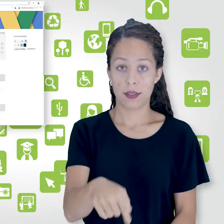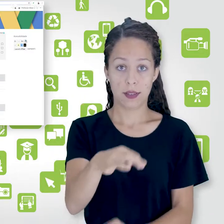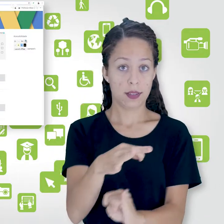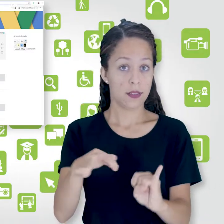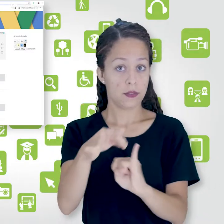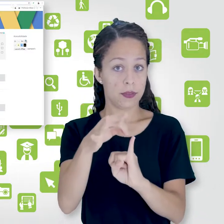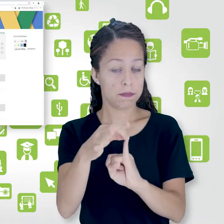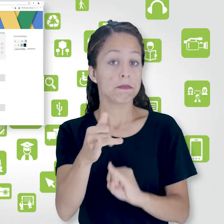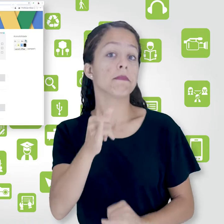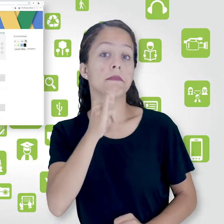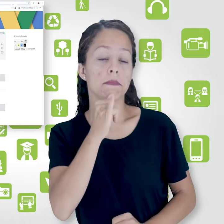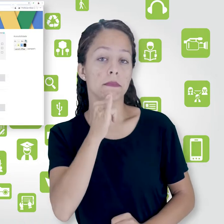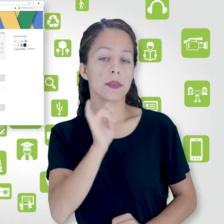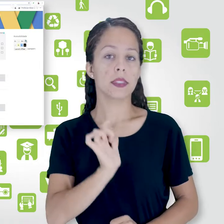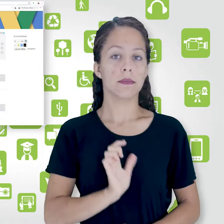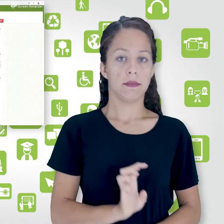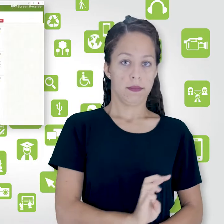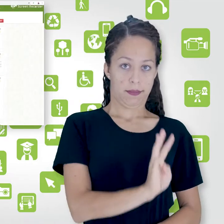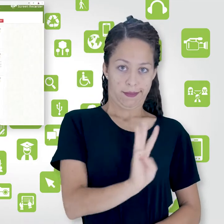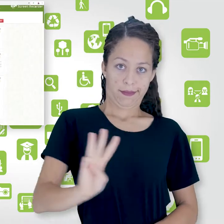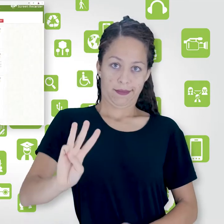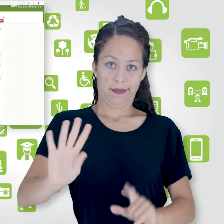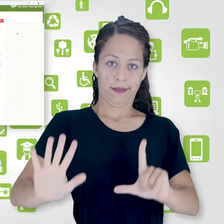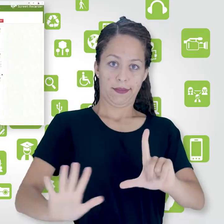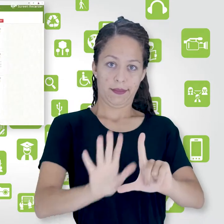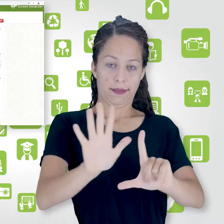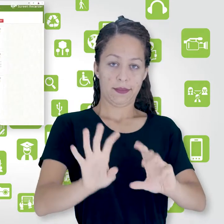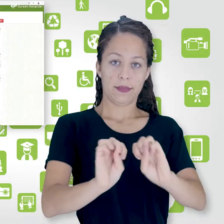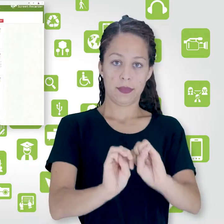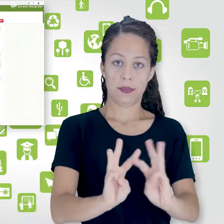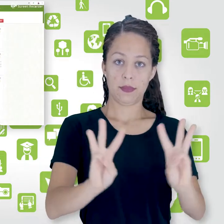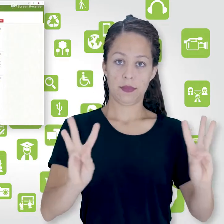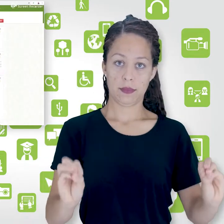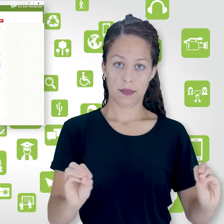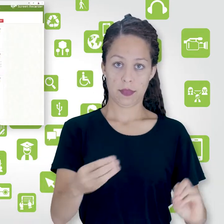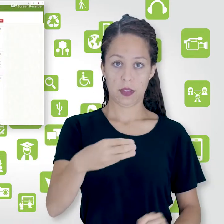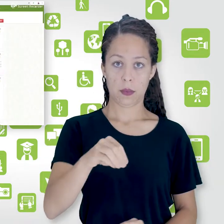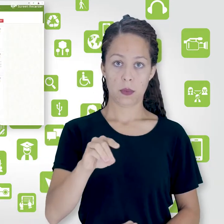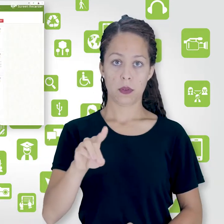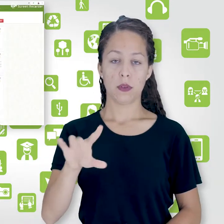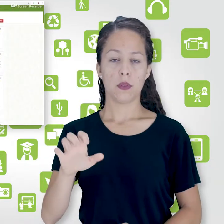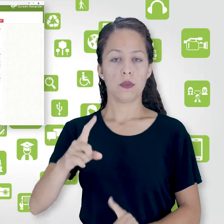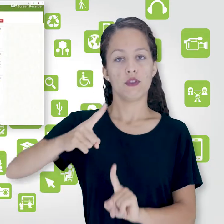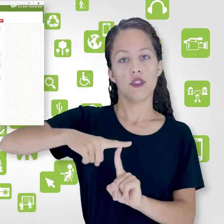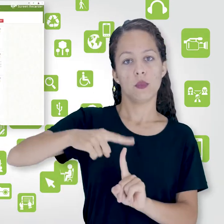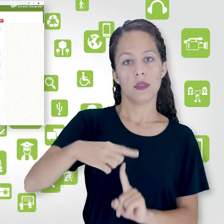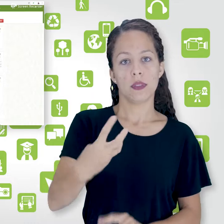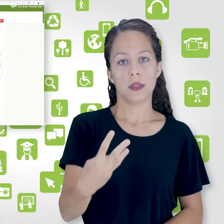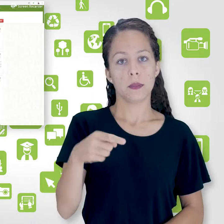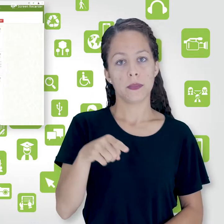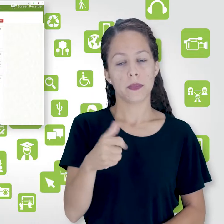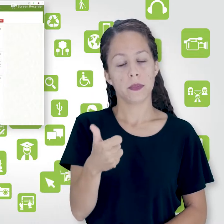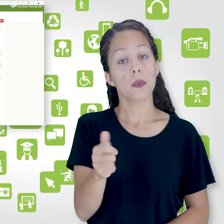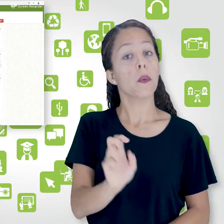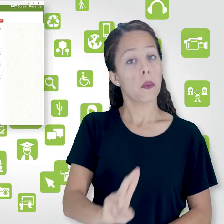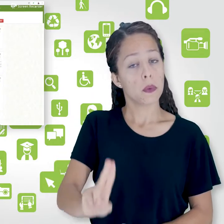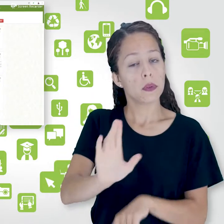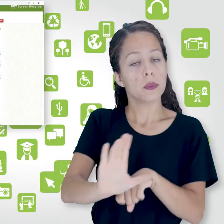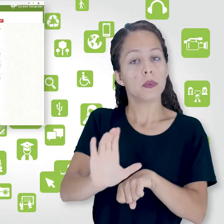aqui do IFES, nós temos essa plataforma que eu estava te mostrando, que é a plataforma com o Moodle versão 3.1, é a plataforma usada nos cursos à